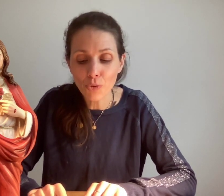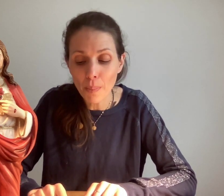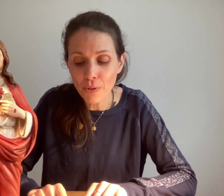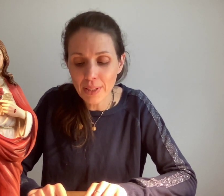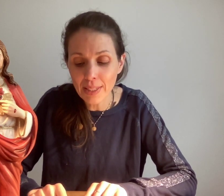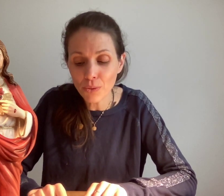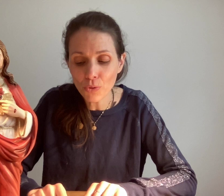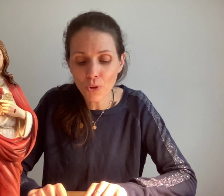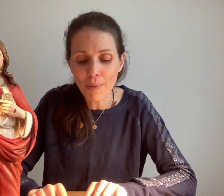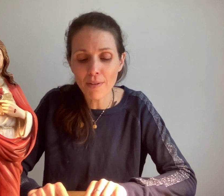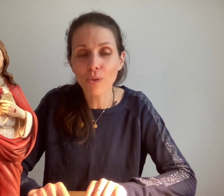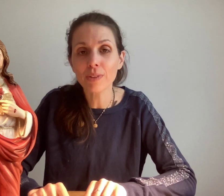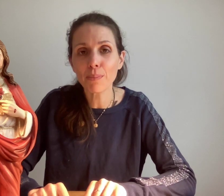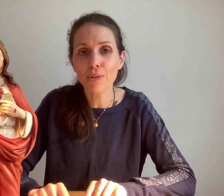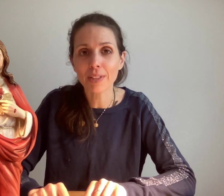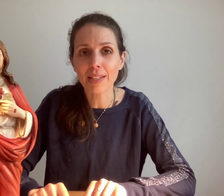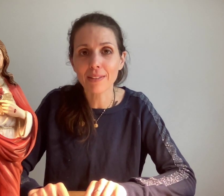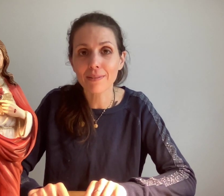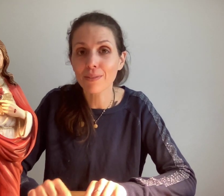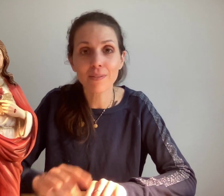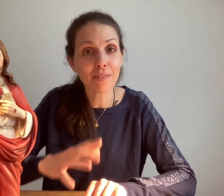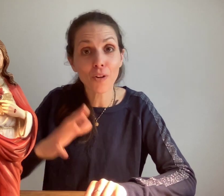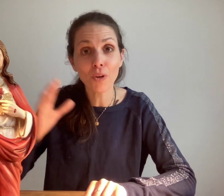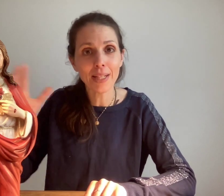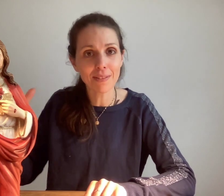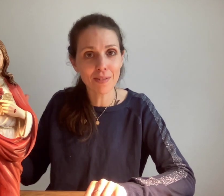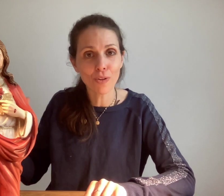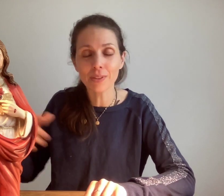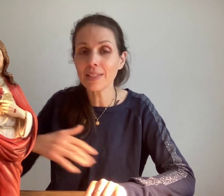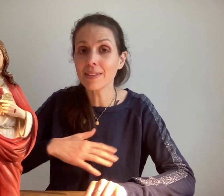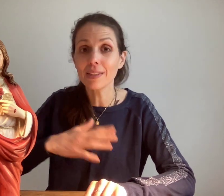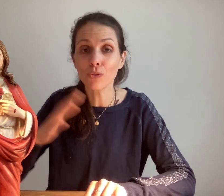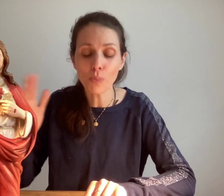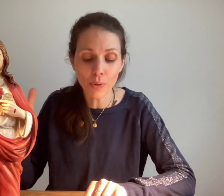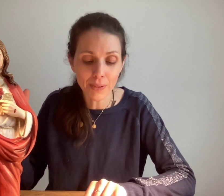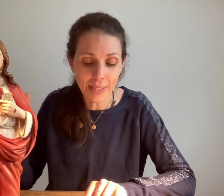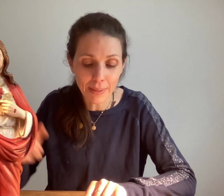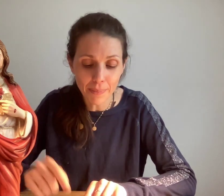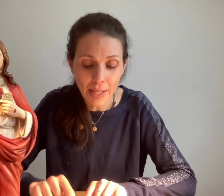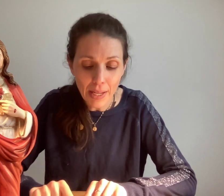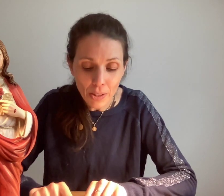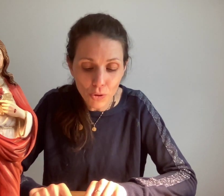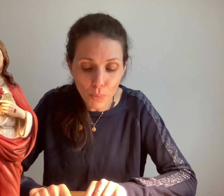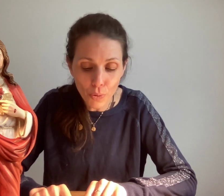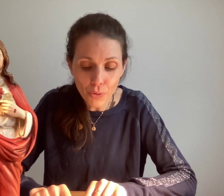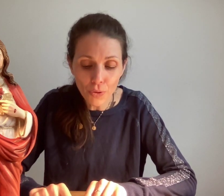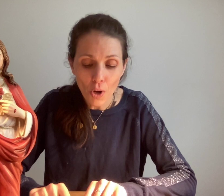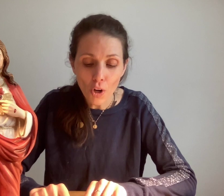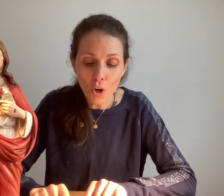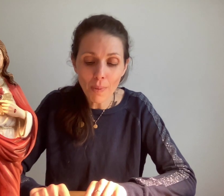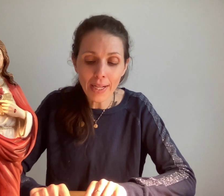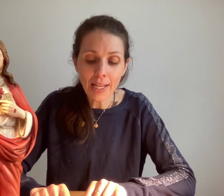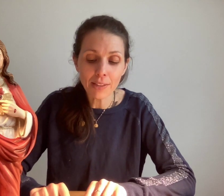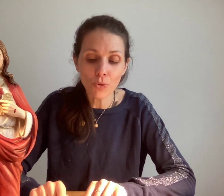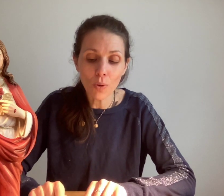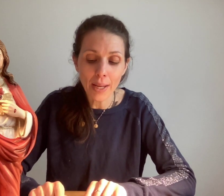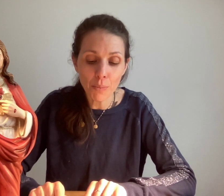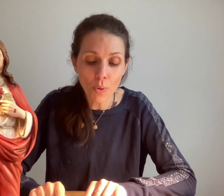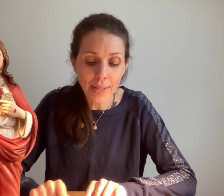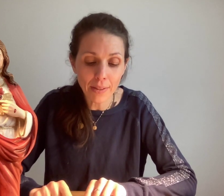doit posséder tout ce que ma volonté possède. Vivre dans la divine volonté, c'est tout posséder. De plus, comme la création est muette